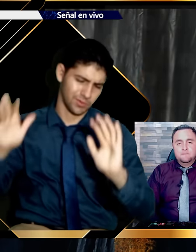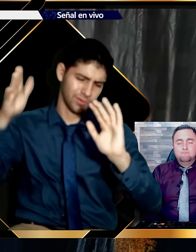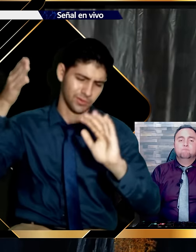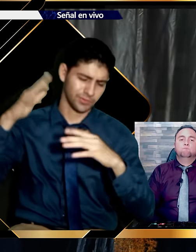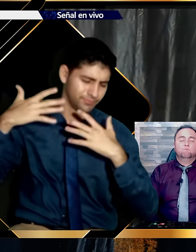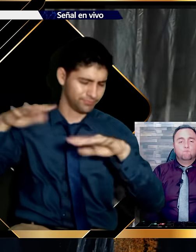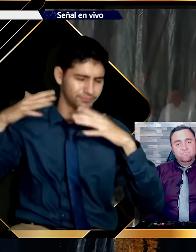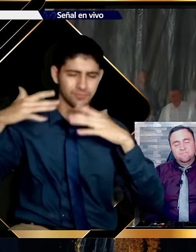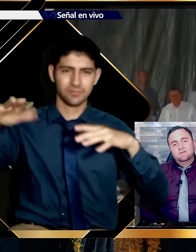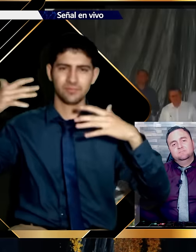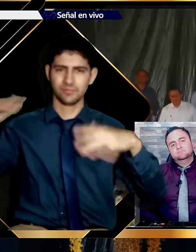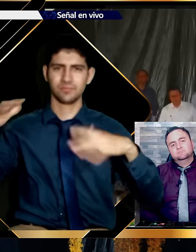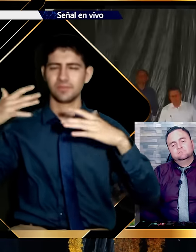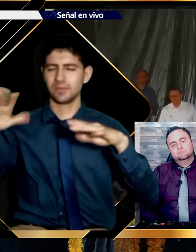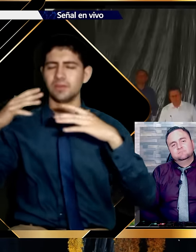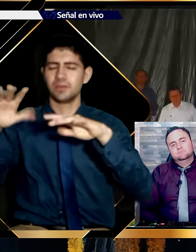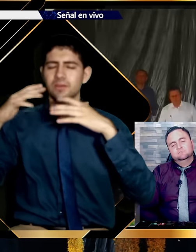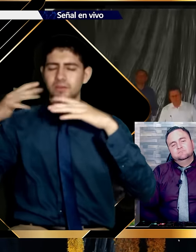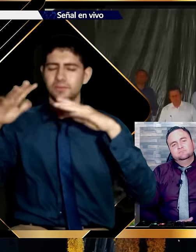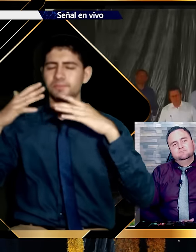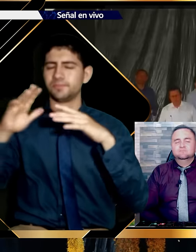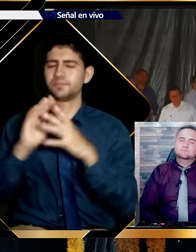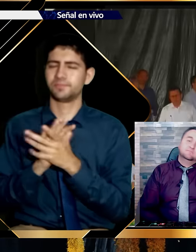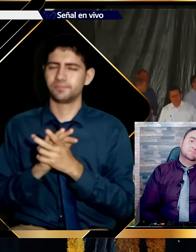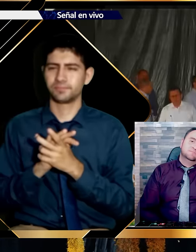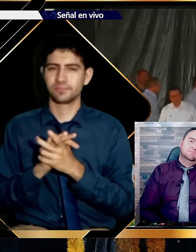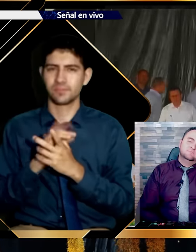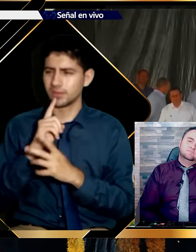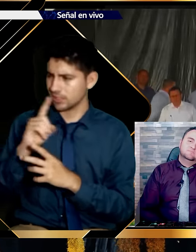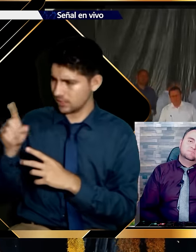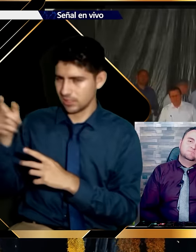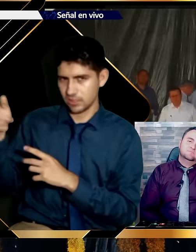El que esté de pie. Al que está ahí cercano.